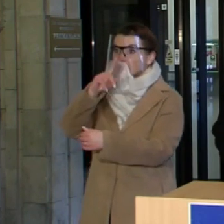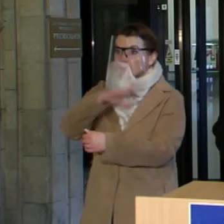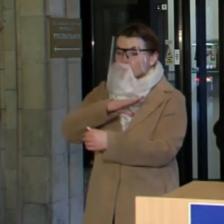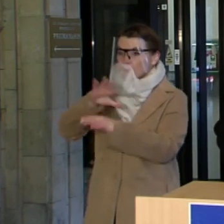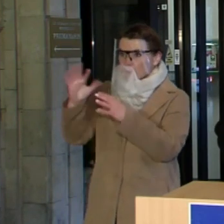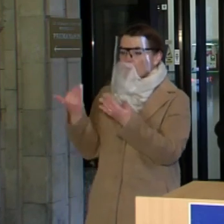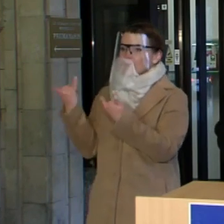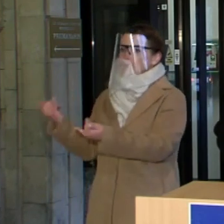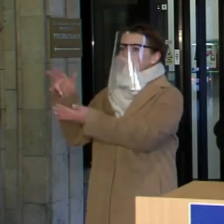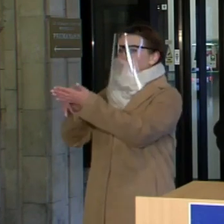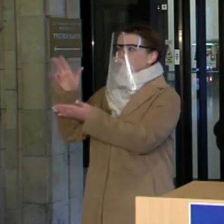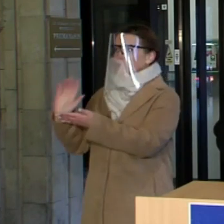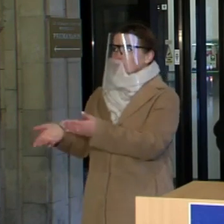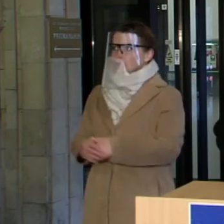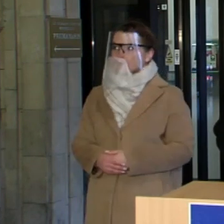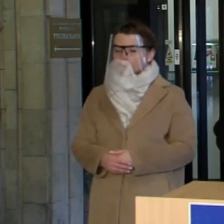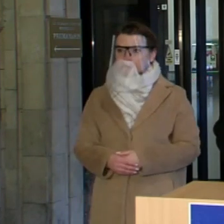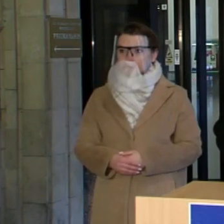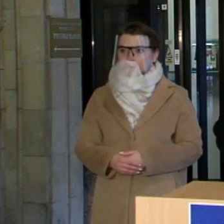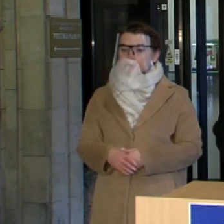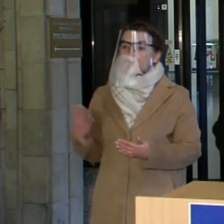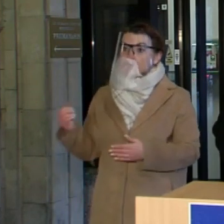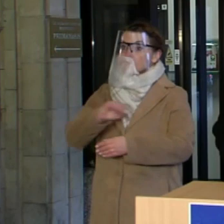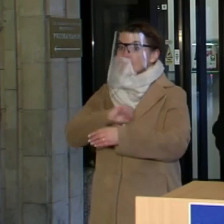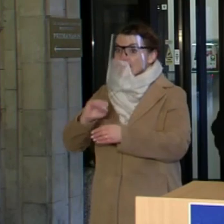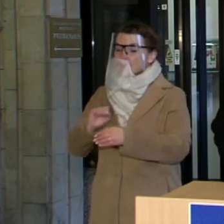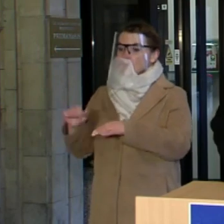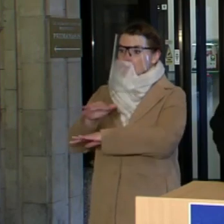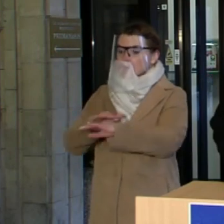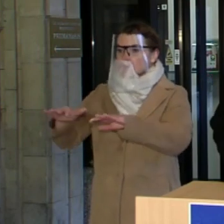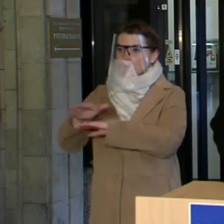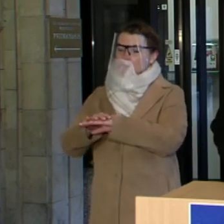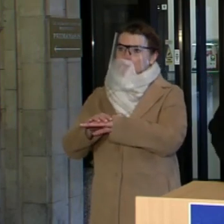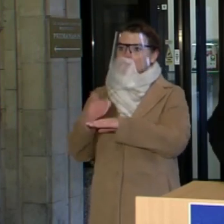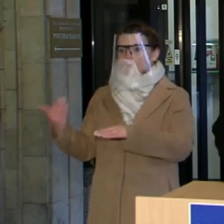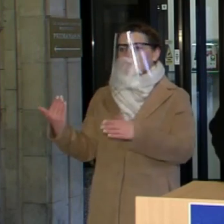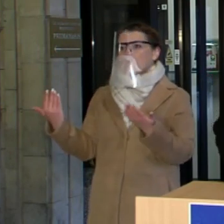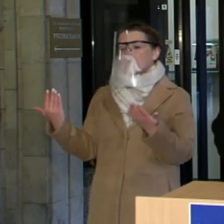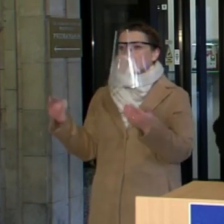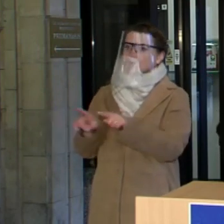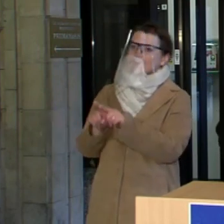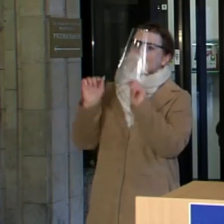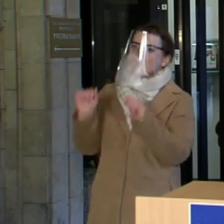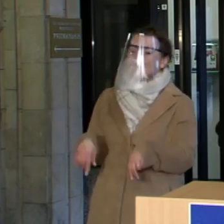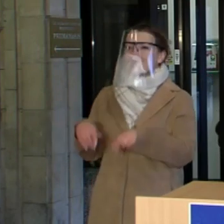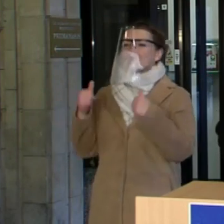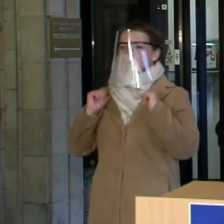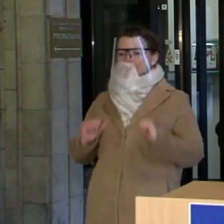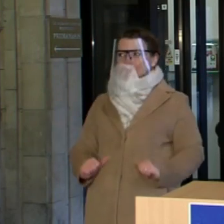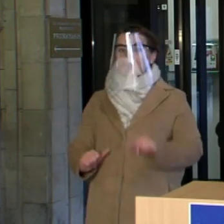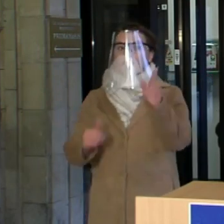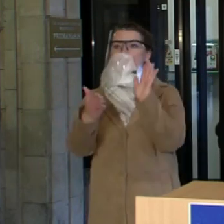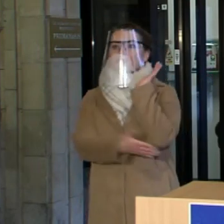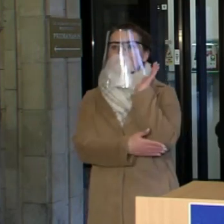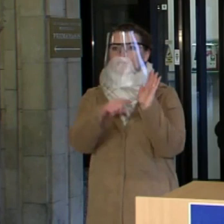vakar ir padaryti reikiamis sprendimai. Ir medikų bendruomenė bent jau šituo požiūriu galės šiek tiek nusiraminti.